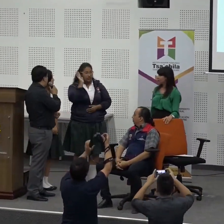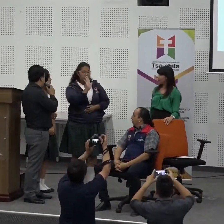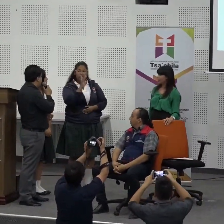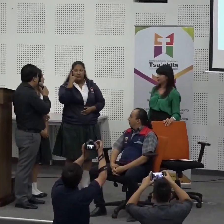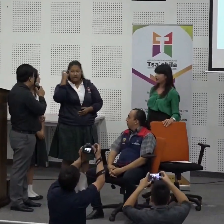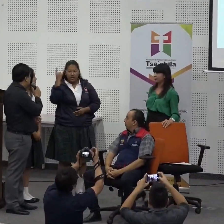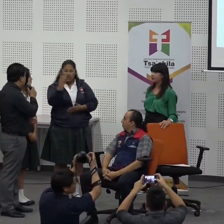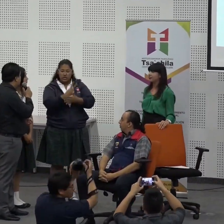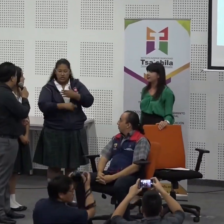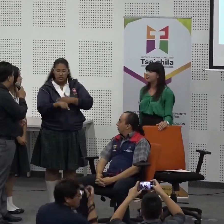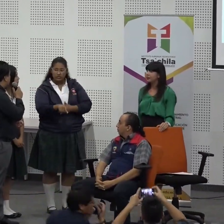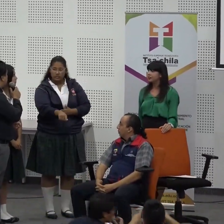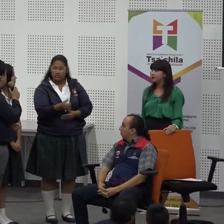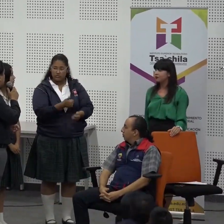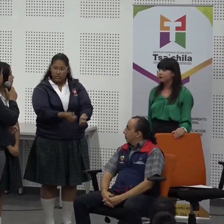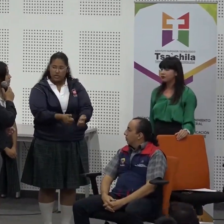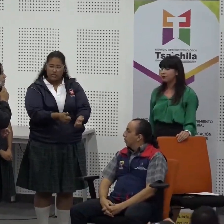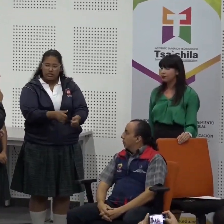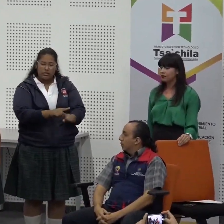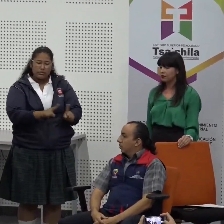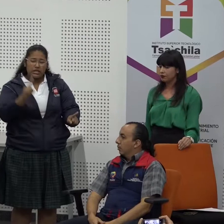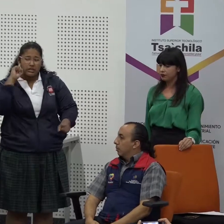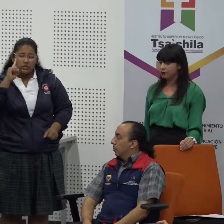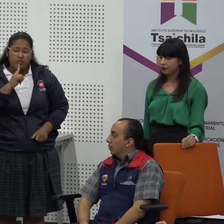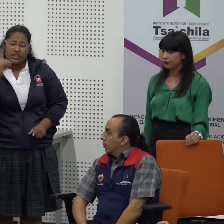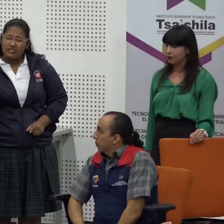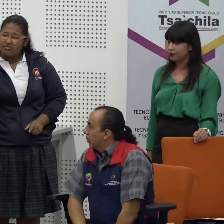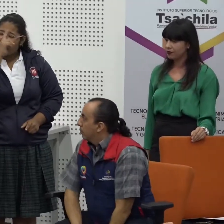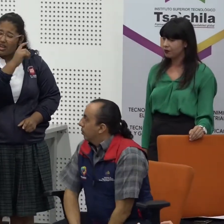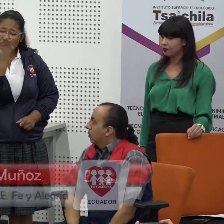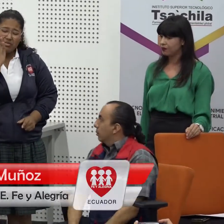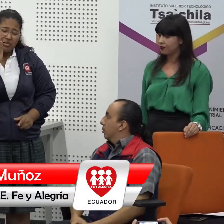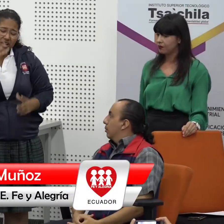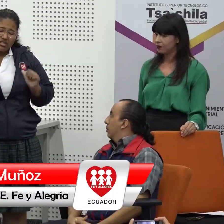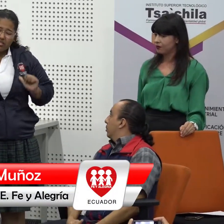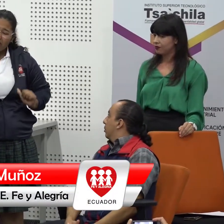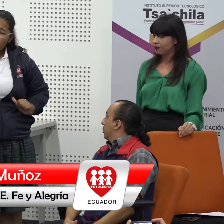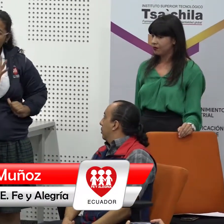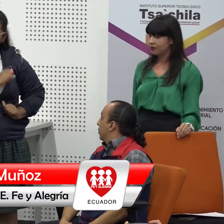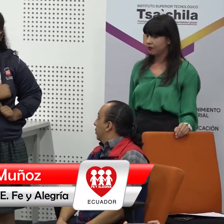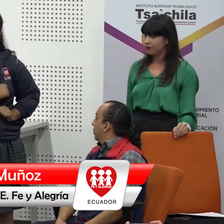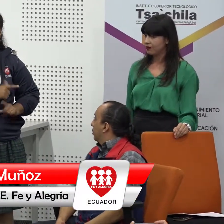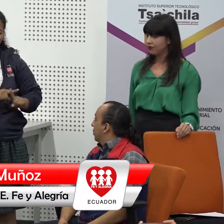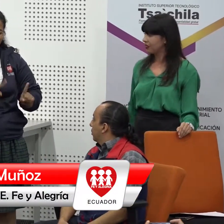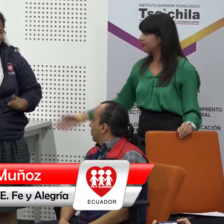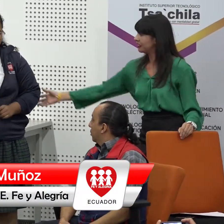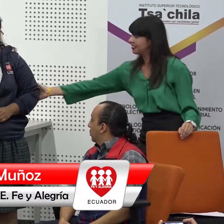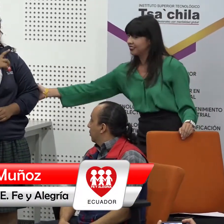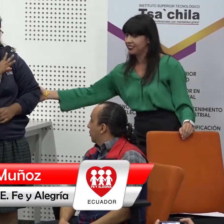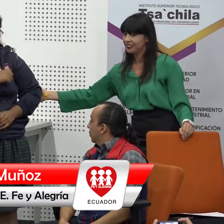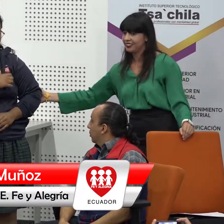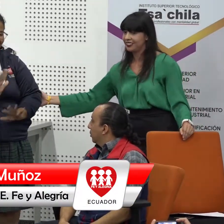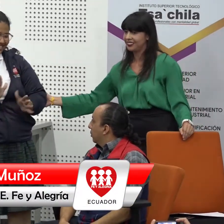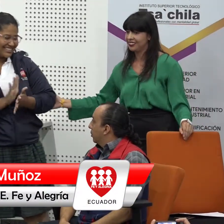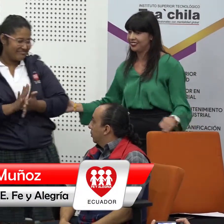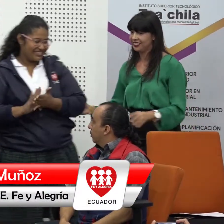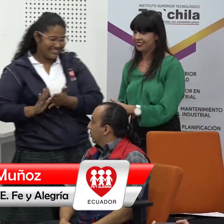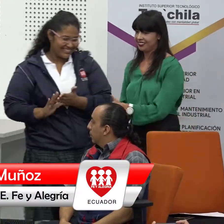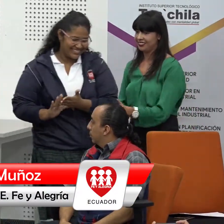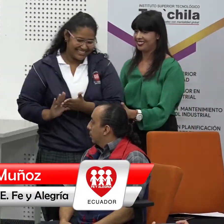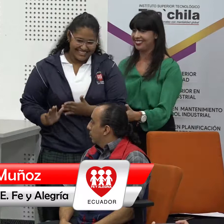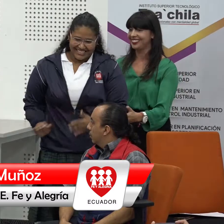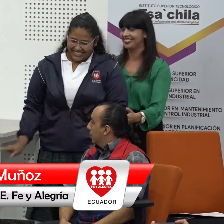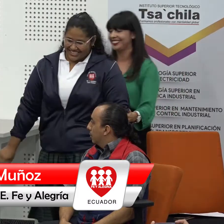bueno yo pienso que mis sueños es que yo poder estudiar sabemos que como persona sorda estudiar es muy difícil